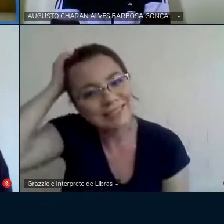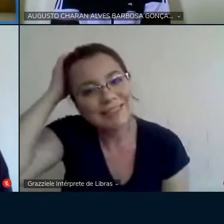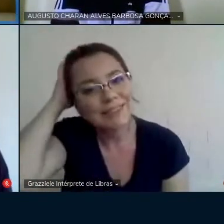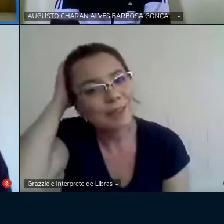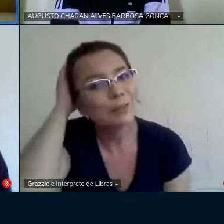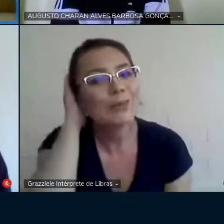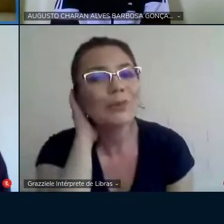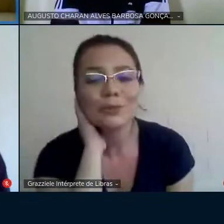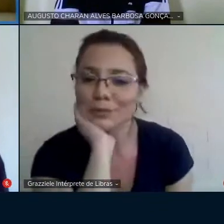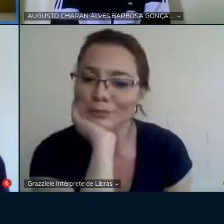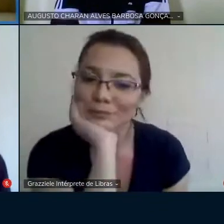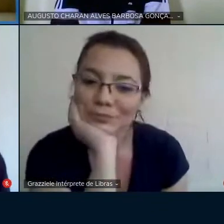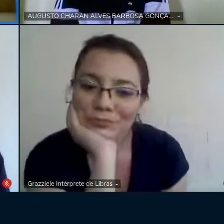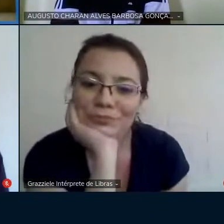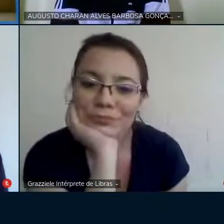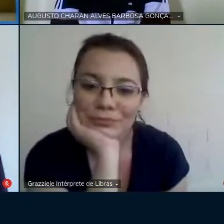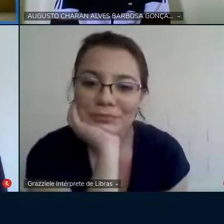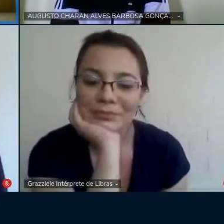pronto